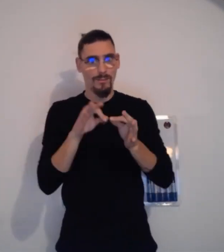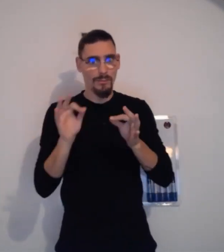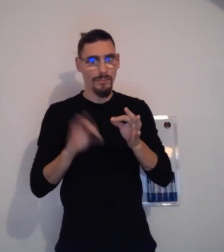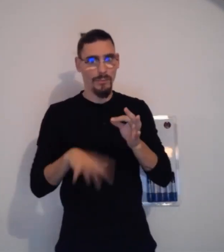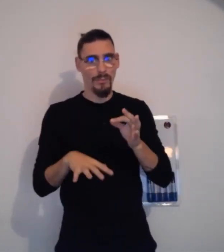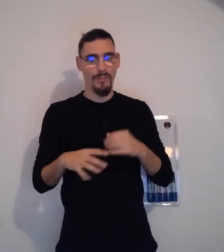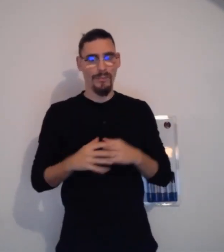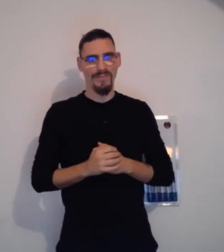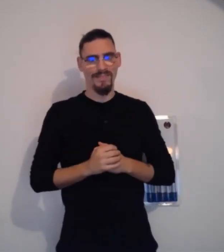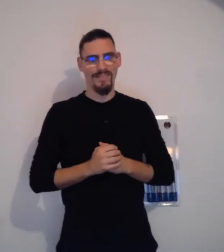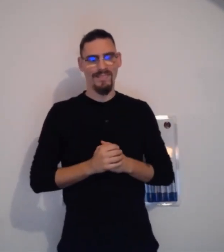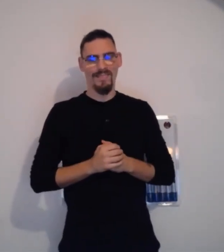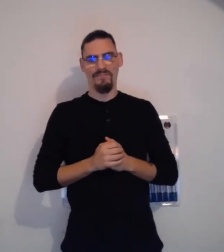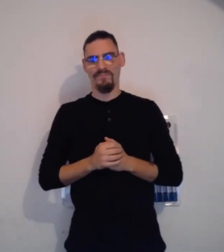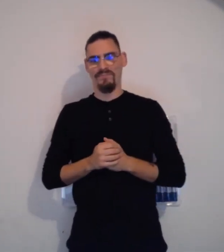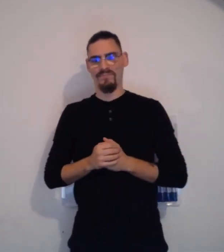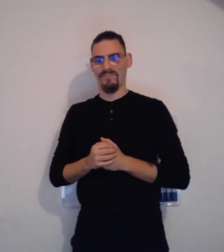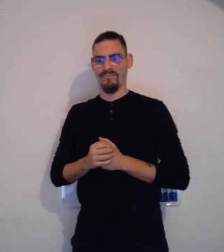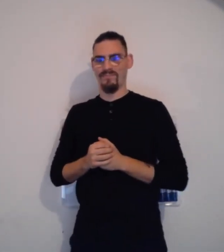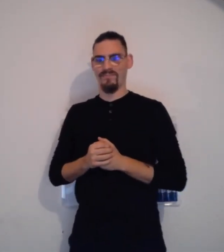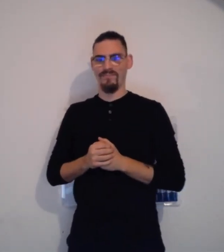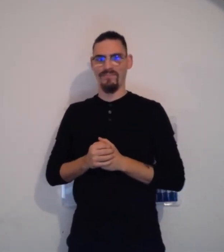Et enfin, dernière solution que je peux vous proposer.